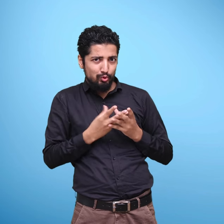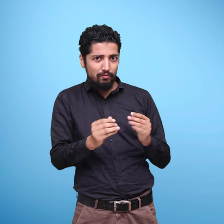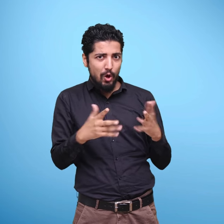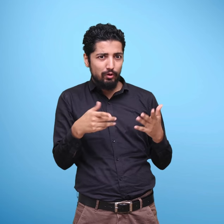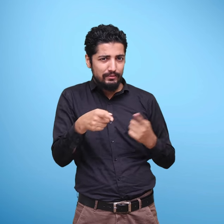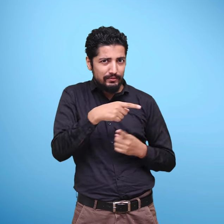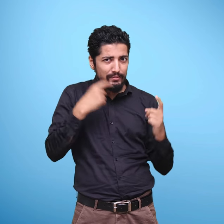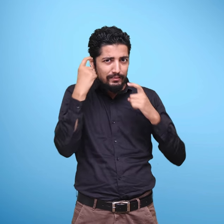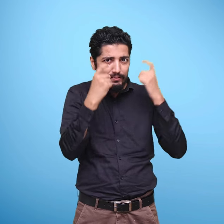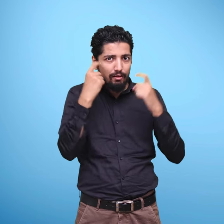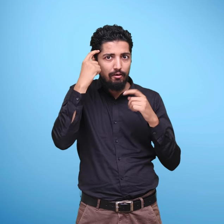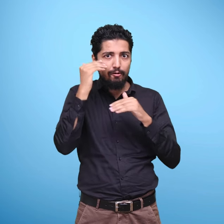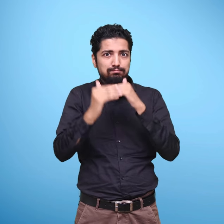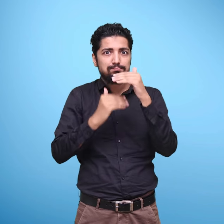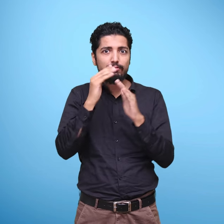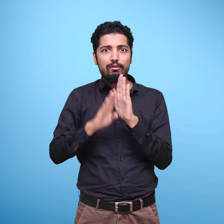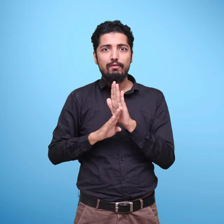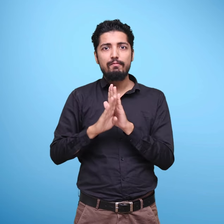करते हैं, को भी सम मिलित किया गया है.